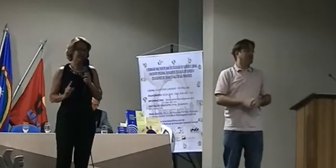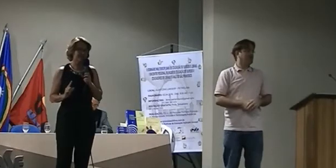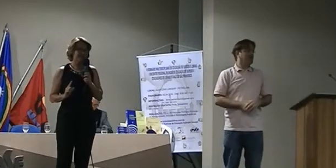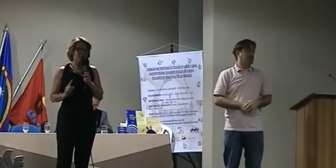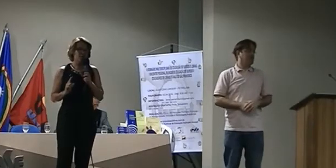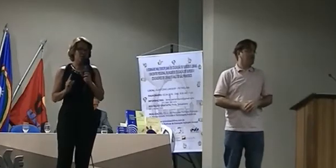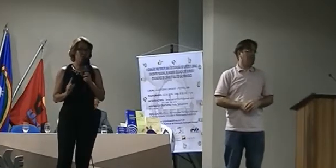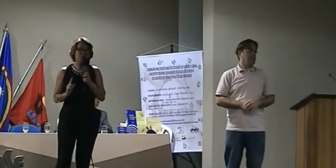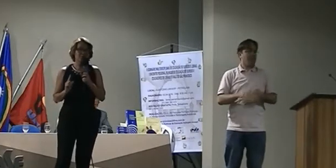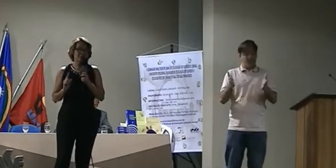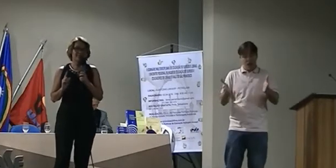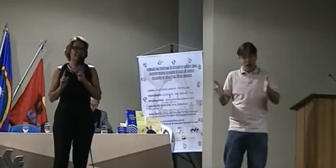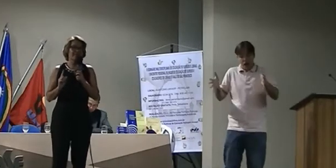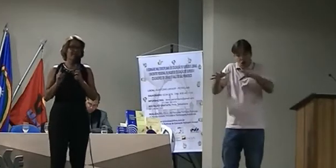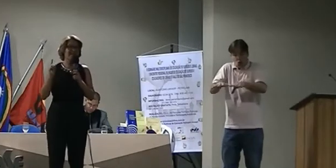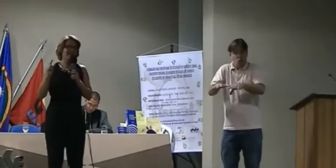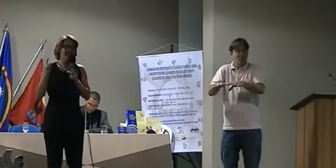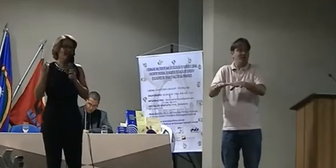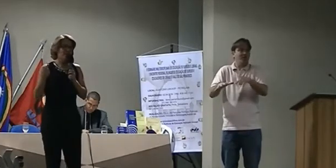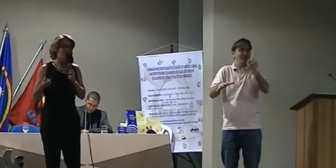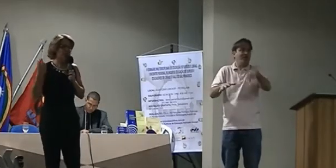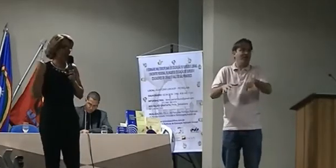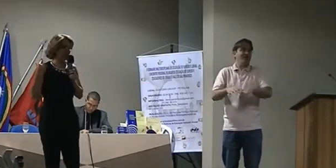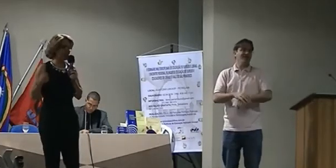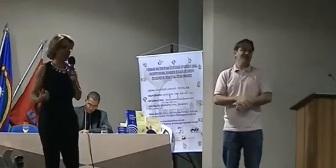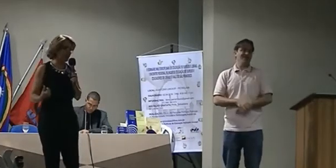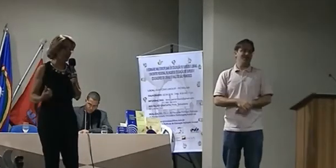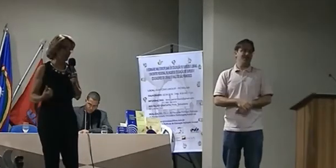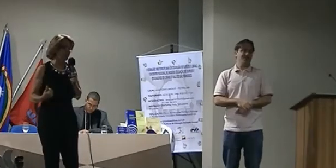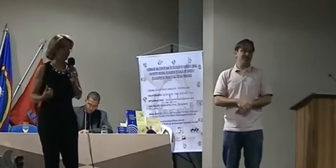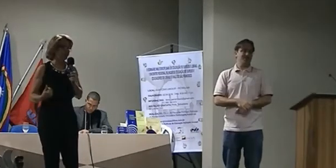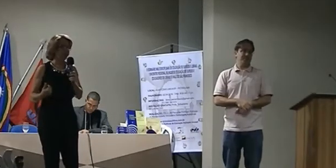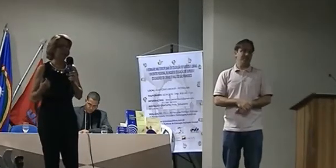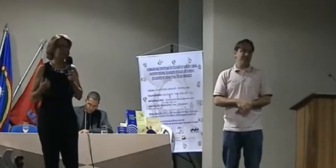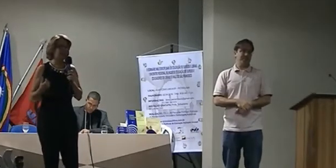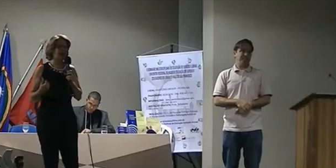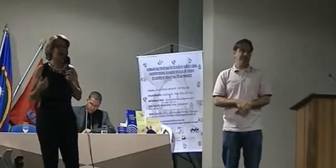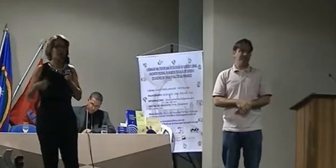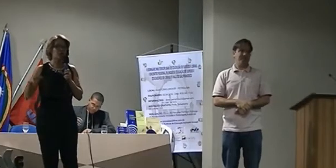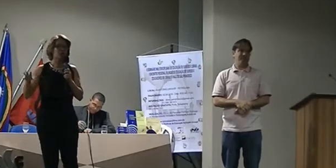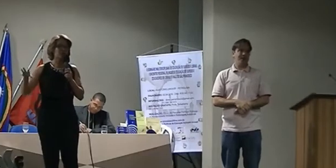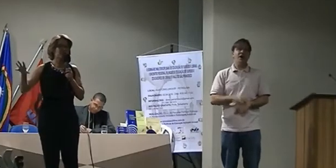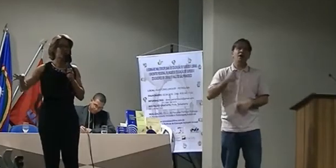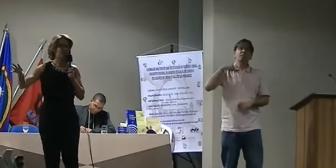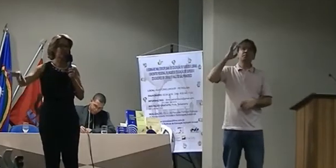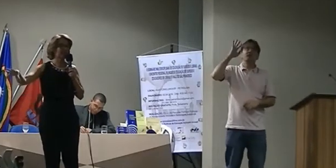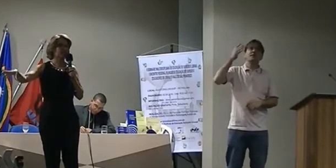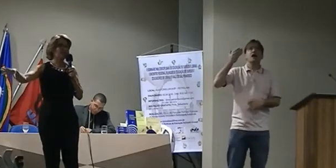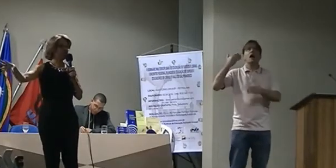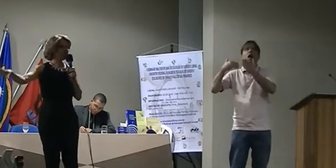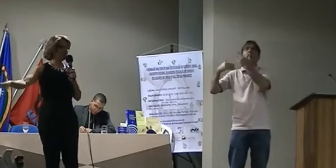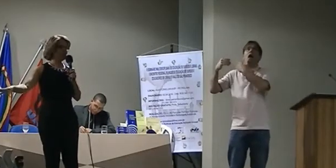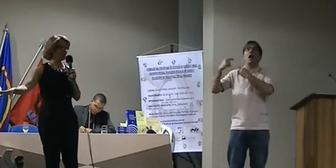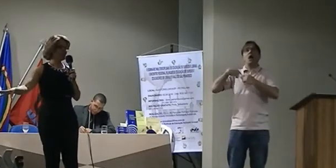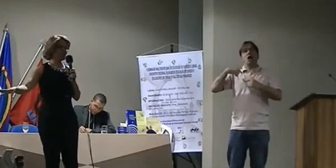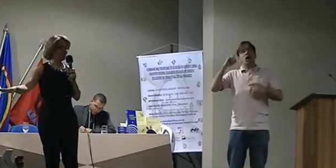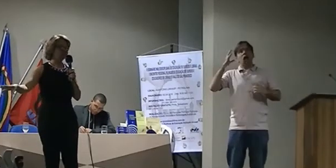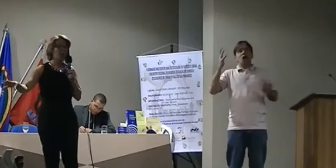Eu não posso querer voltar no tempo e pensar, não, nós vamos fazer uma sala só para surdos. Não,